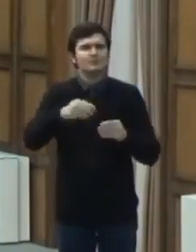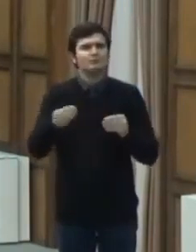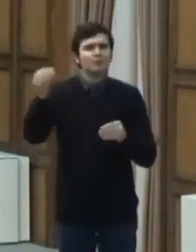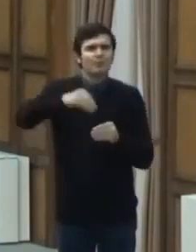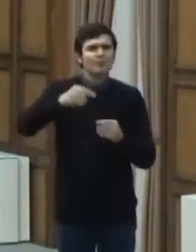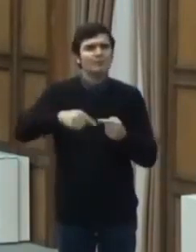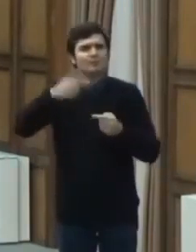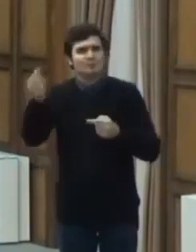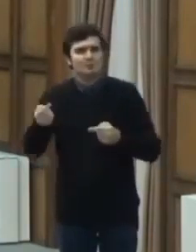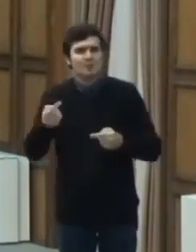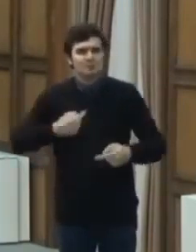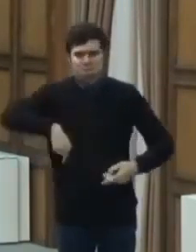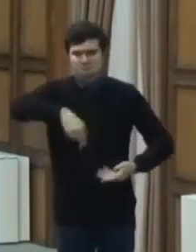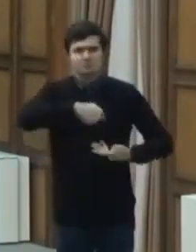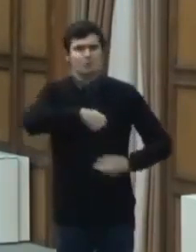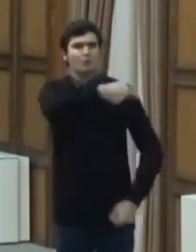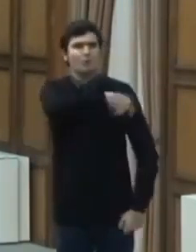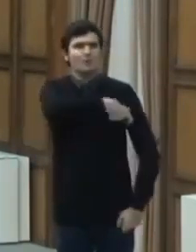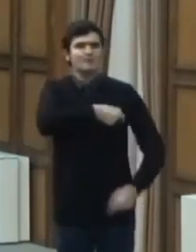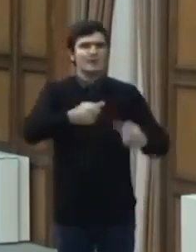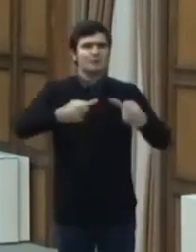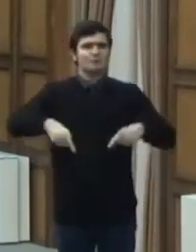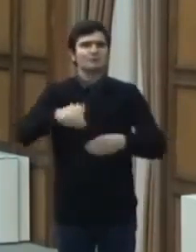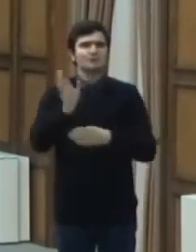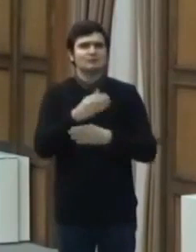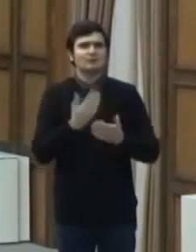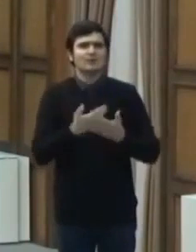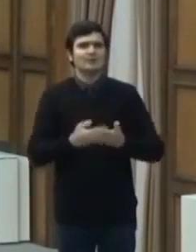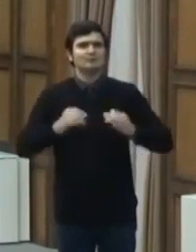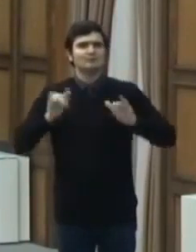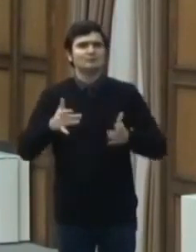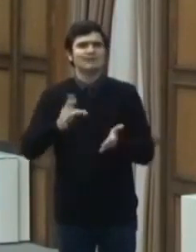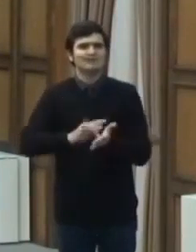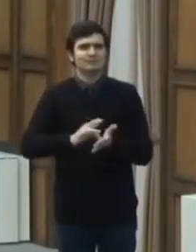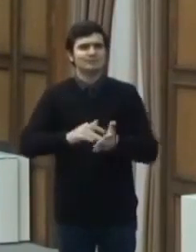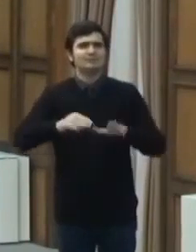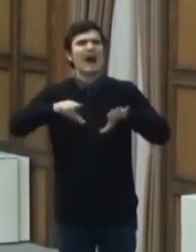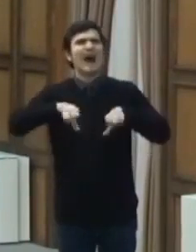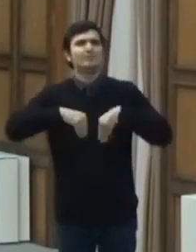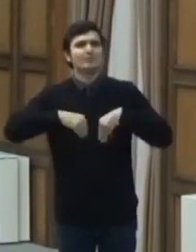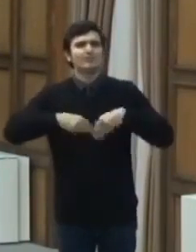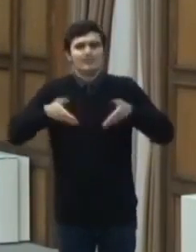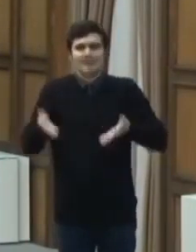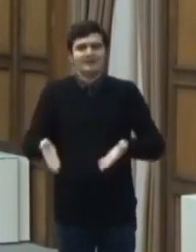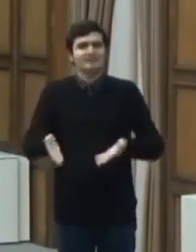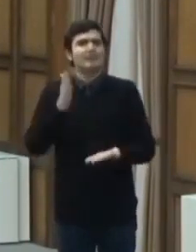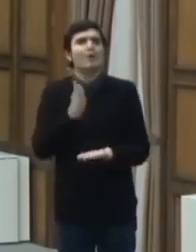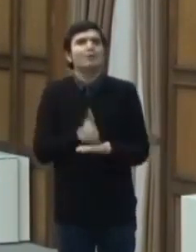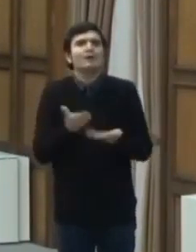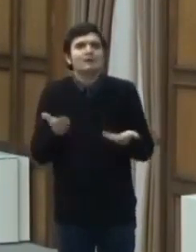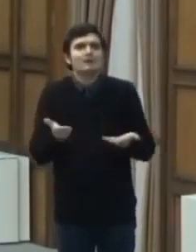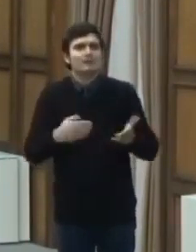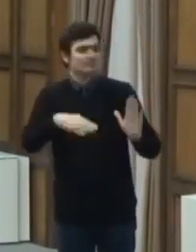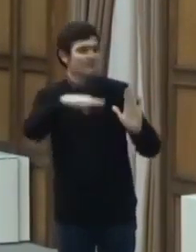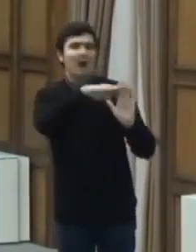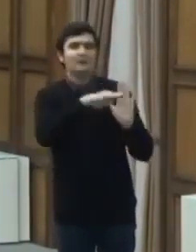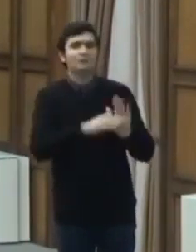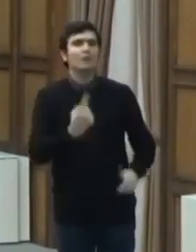Comitetul Național pentru Situații de Urgență adoptă prezenta hotărâre. Articolul 1.